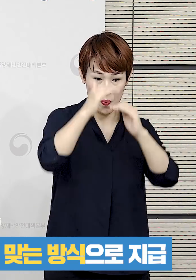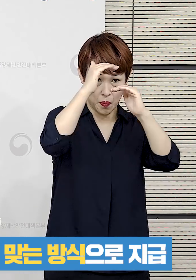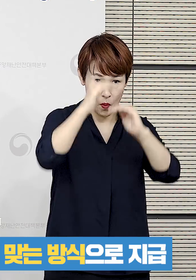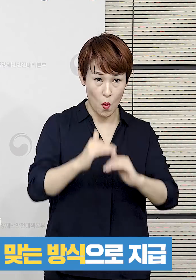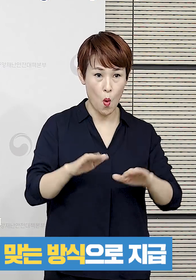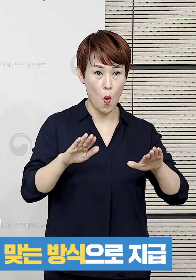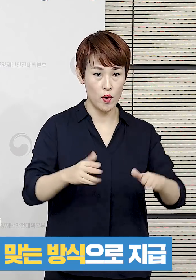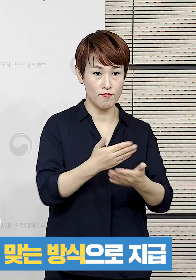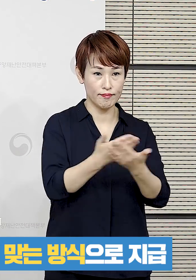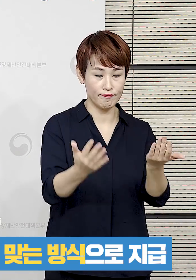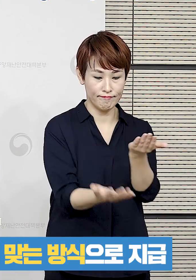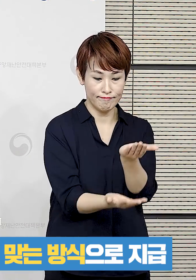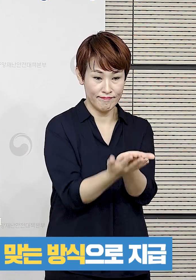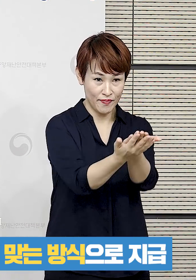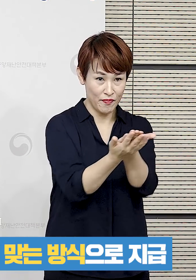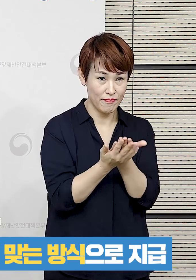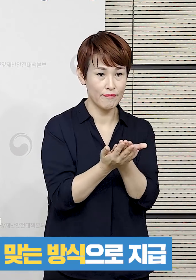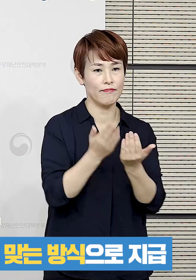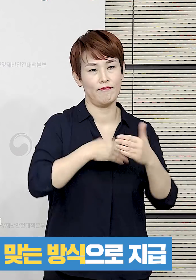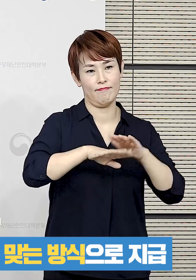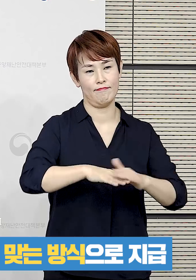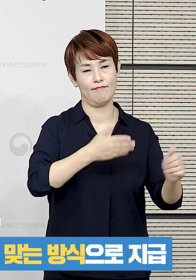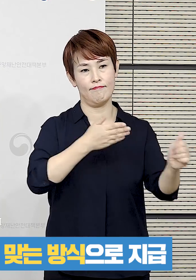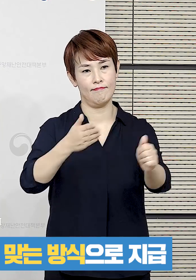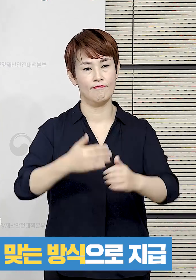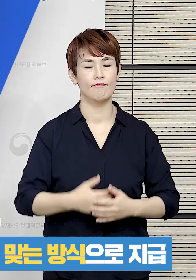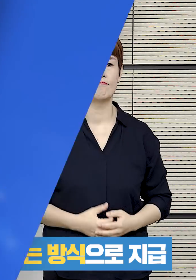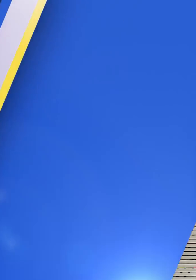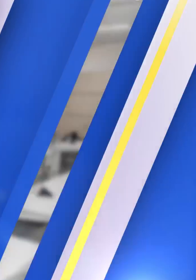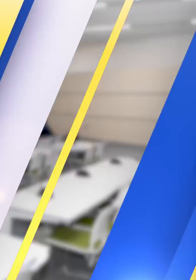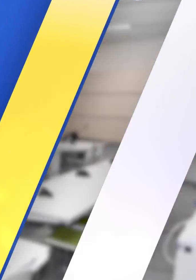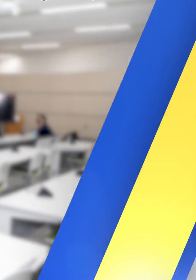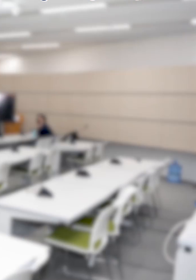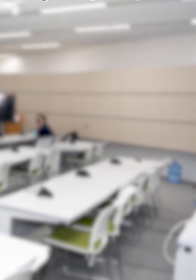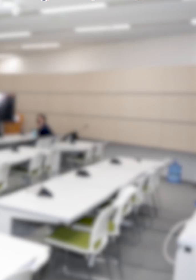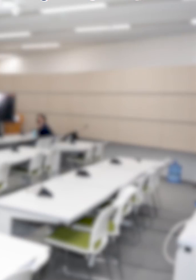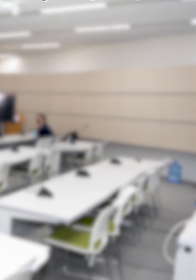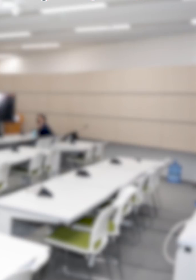상세 내용은 오늘 배포된 관련 보도자료를 참고해 주시기 바랍니다.